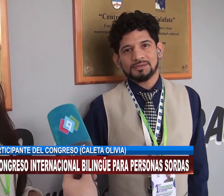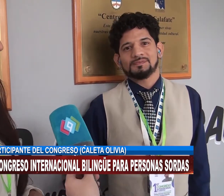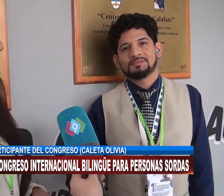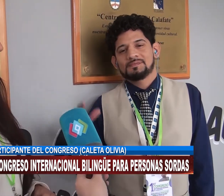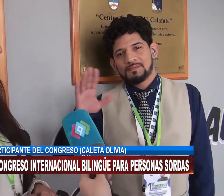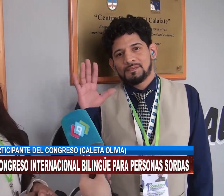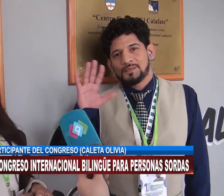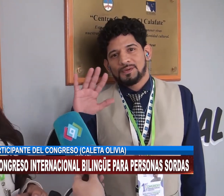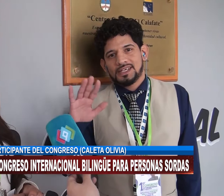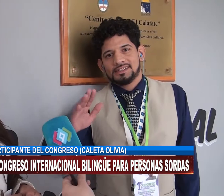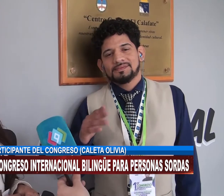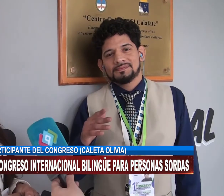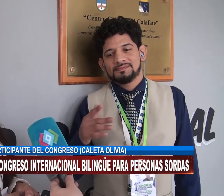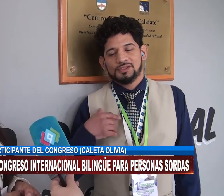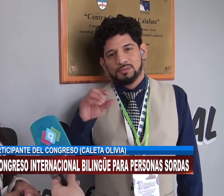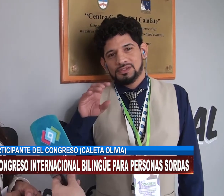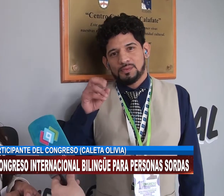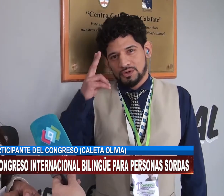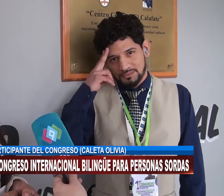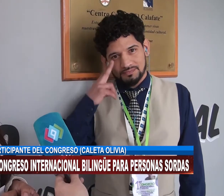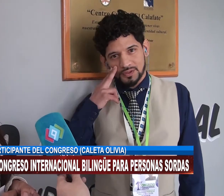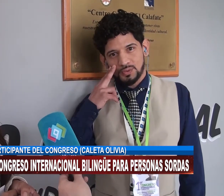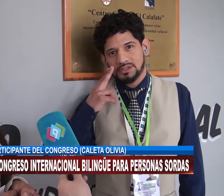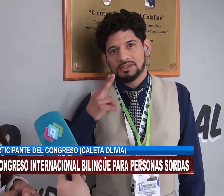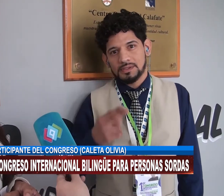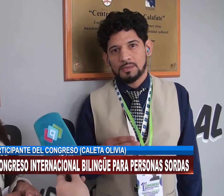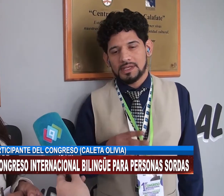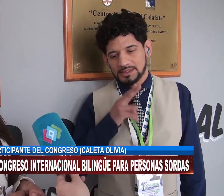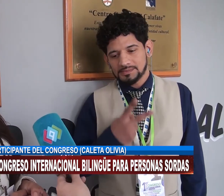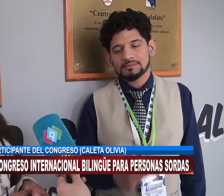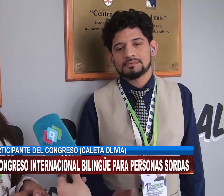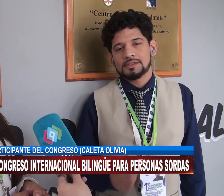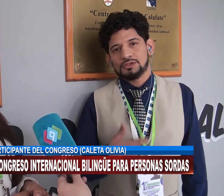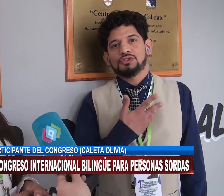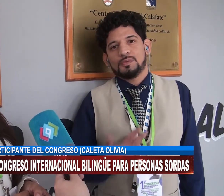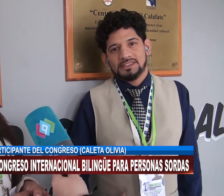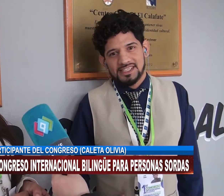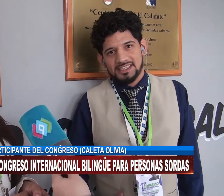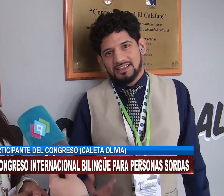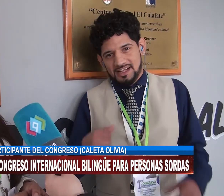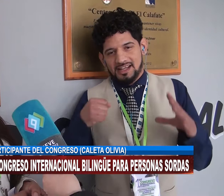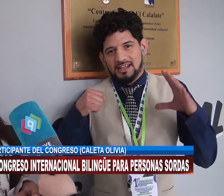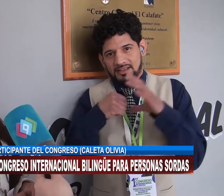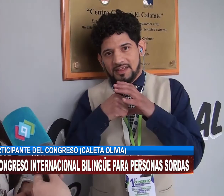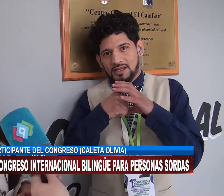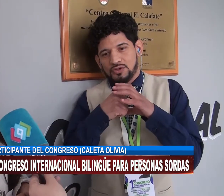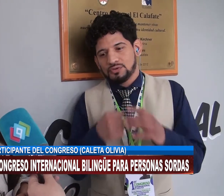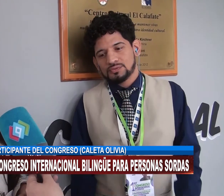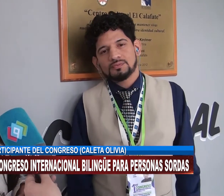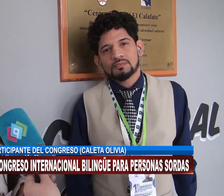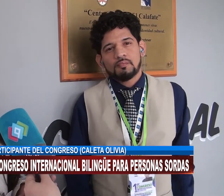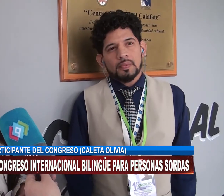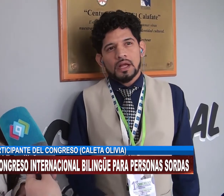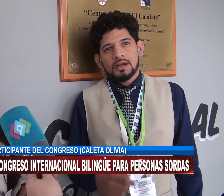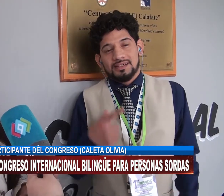Bueno. Hola. ¿Cómo estamos? Yo me llamo Luis, Luis Vera. Soy el presidente ADESCO.